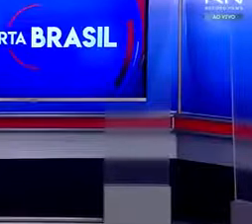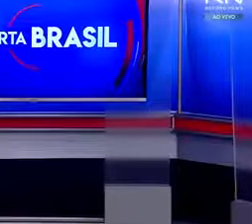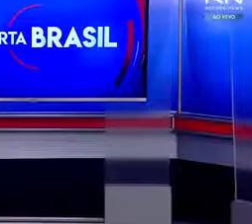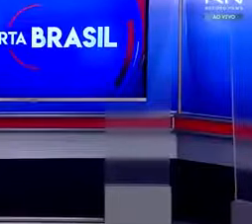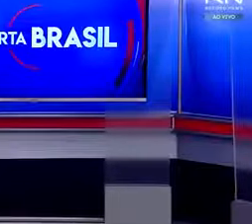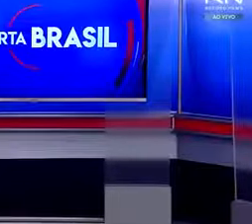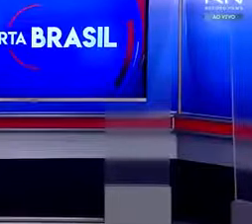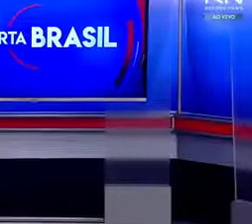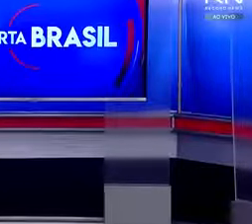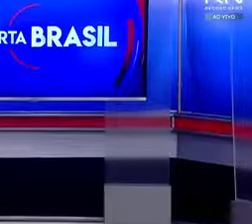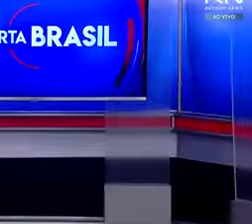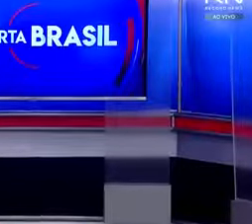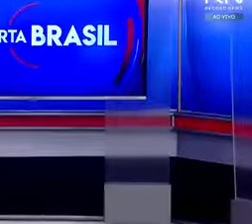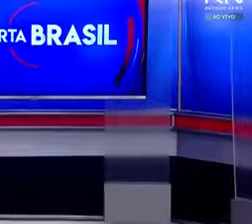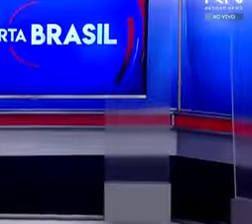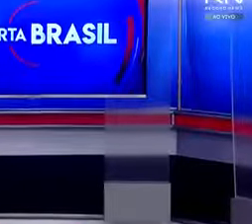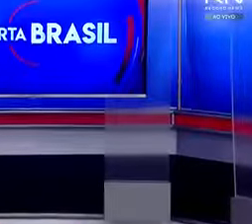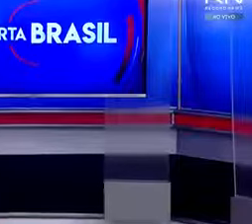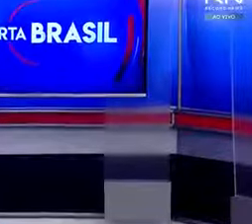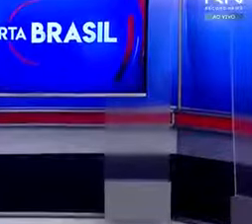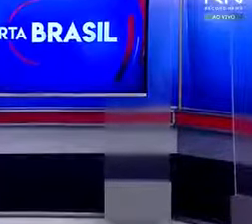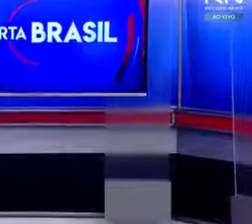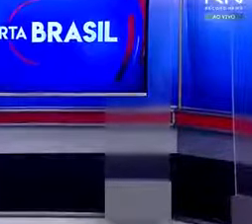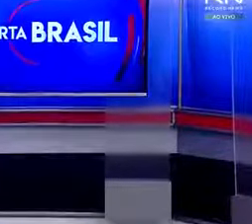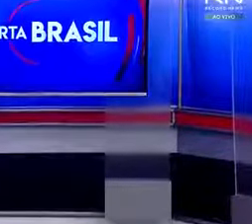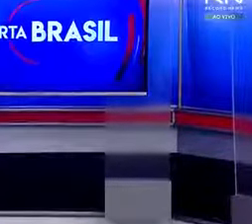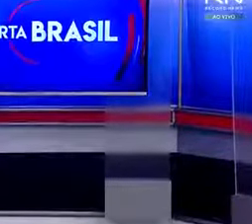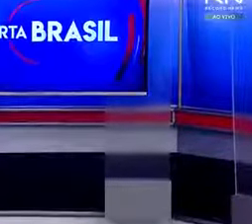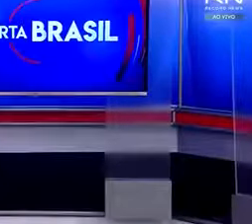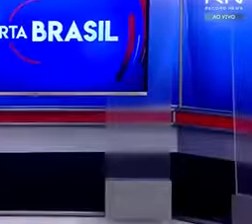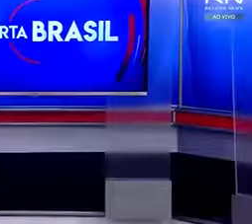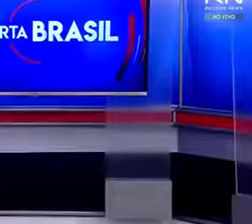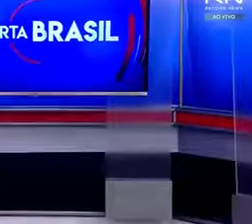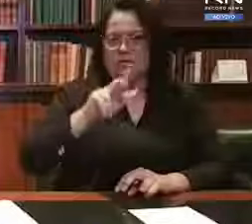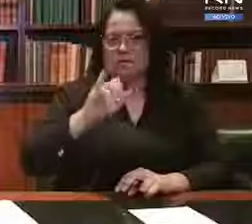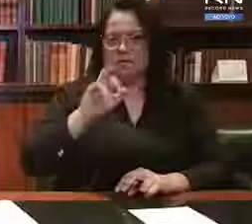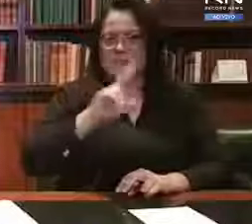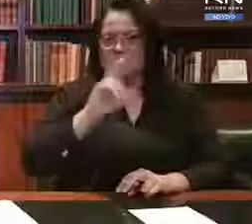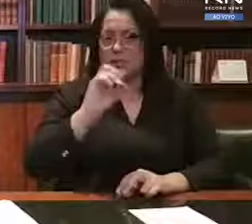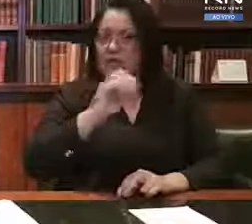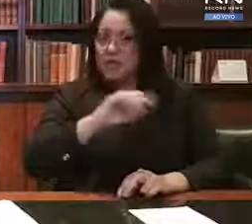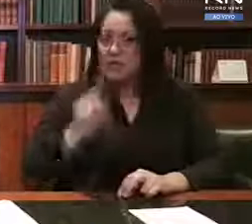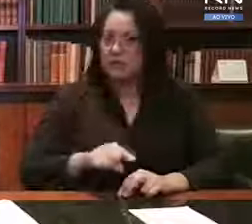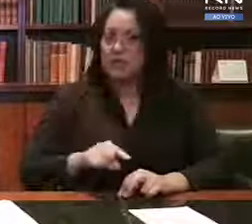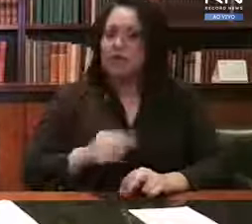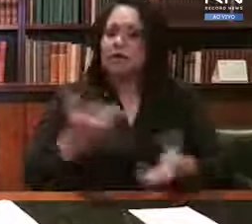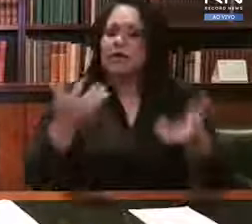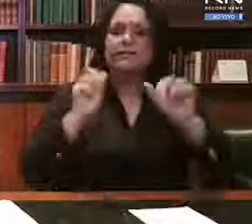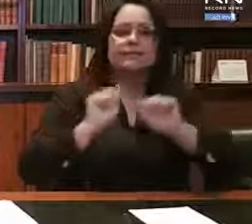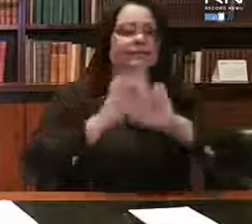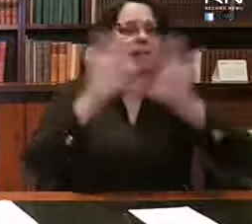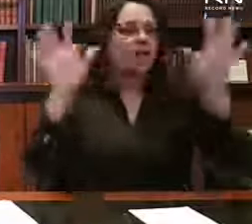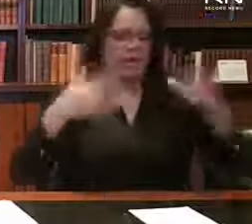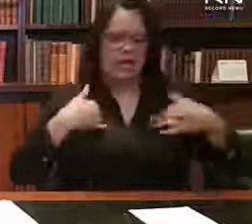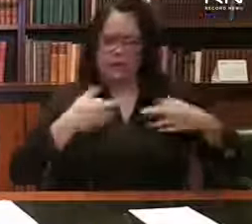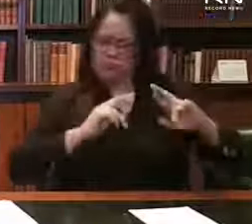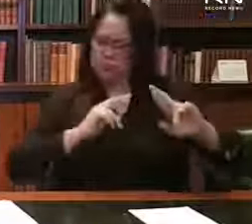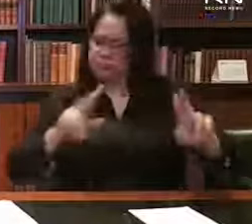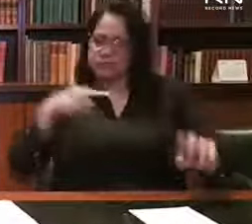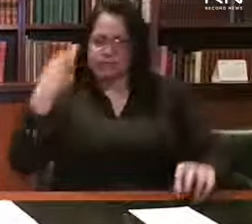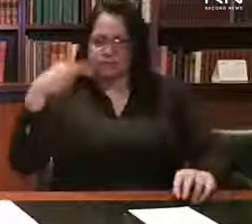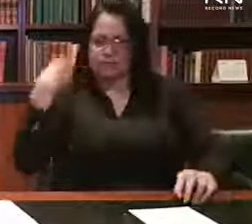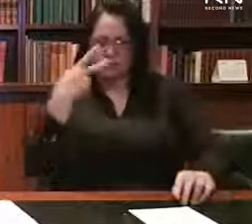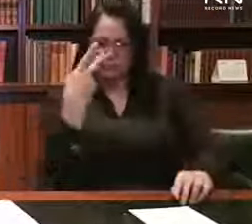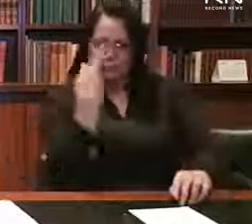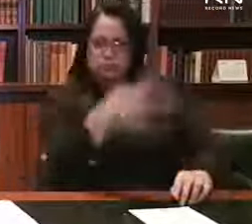de transmissão dos jogos com a volta das partidas durante a pandemia. Deixo bem claro, não sou advogado do Queiroz